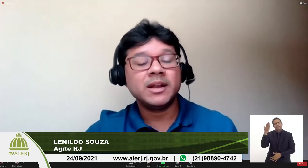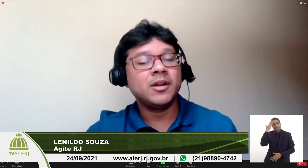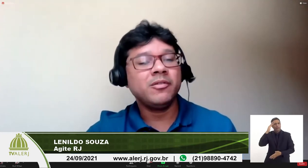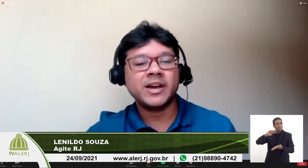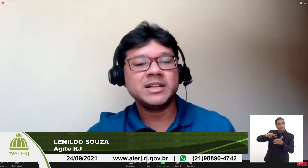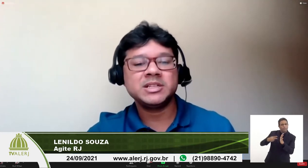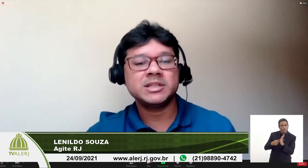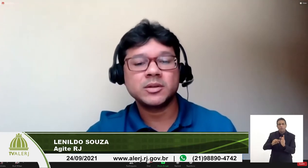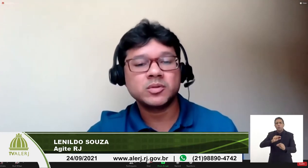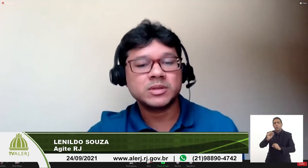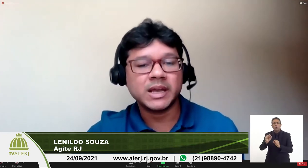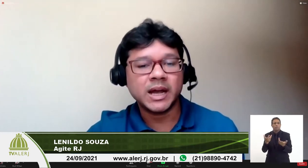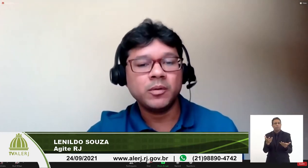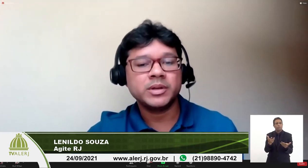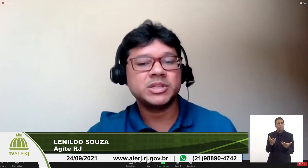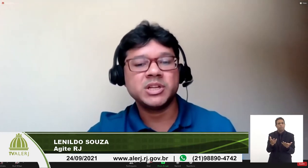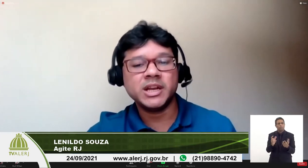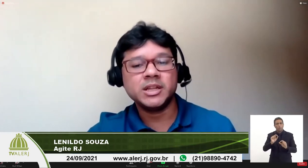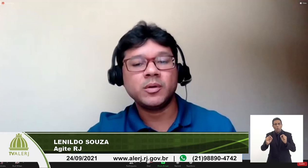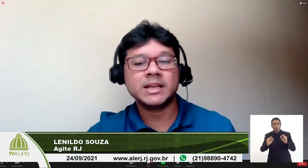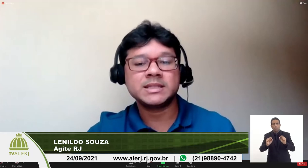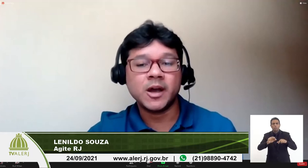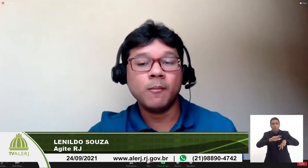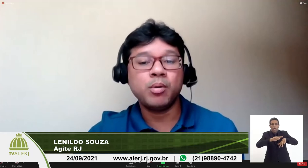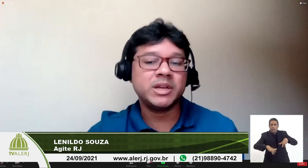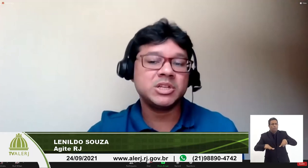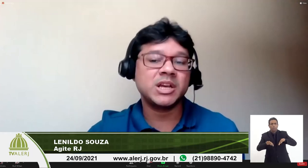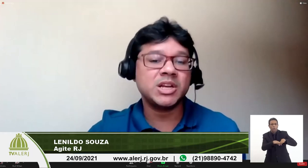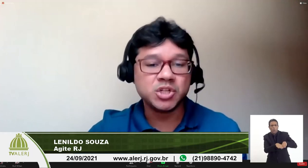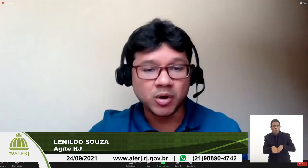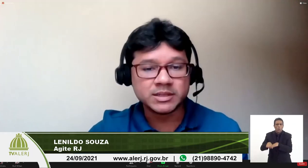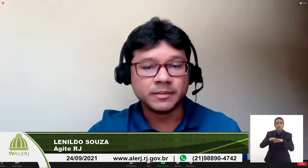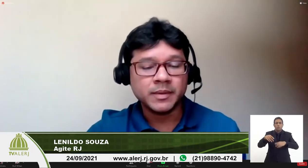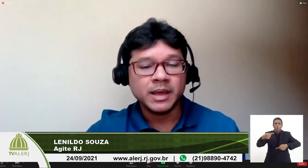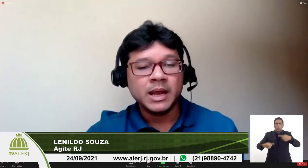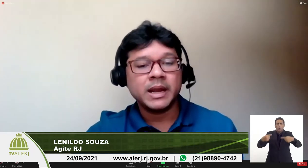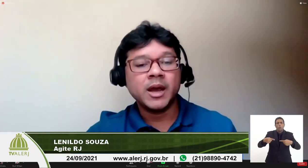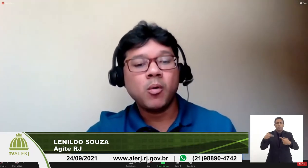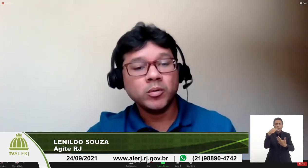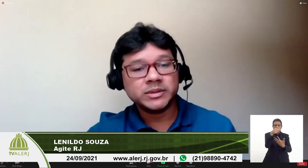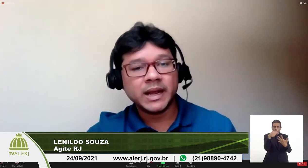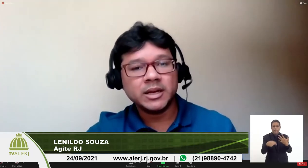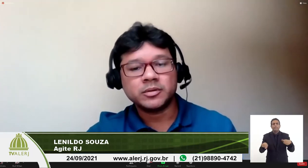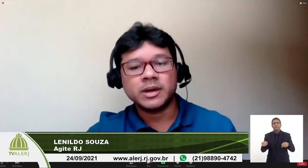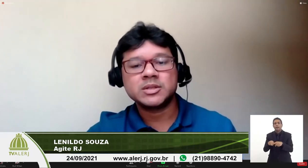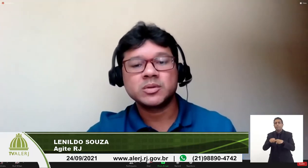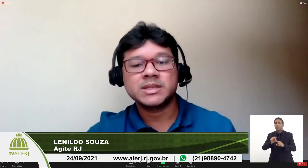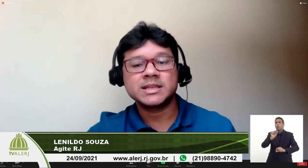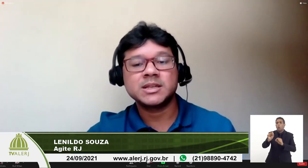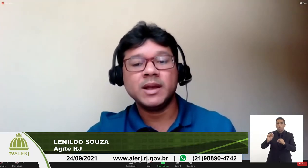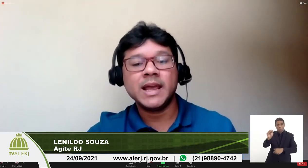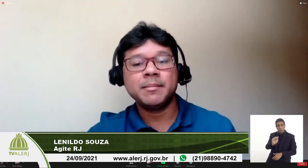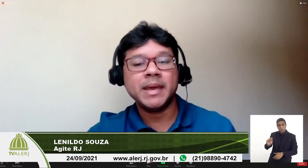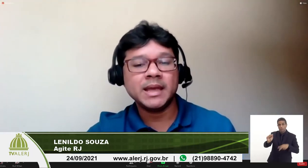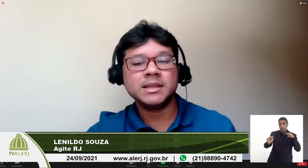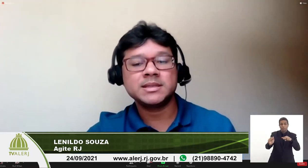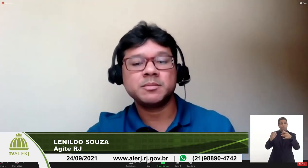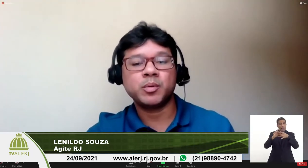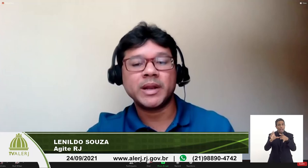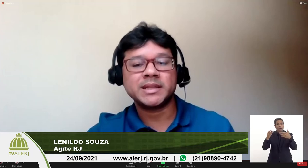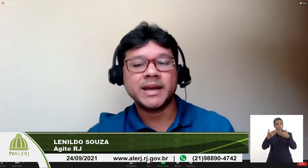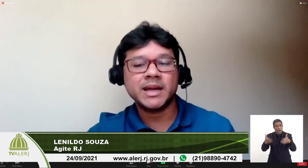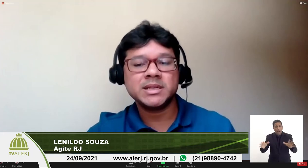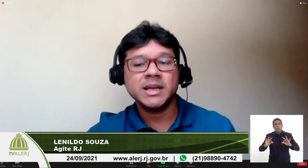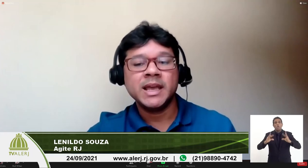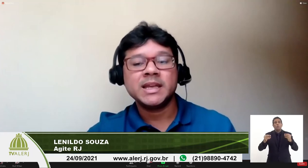associação não faz distinção social de gênero racial política e religiosa ao contrário a associação ela é aberta